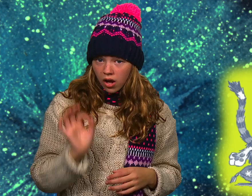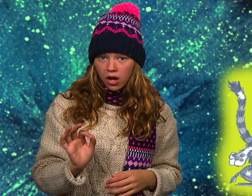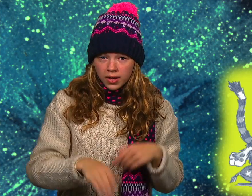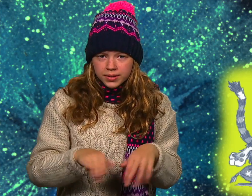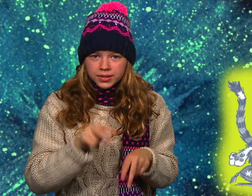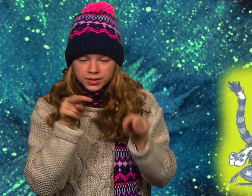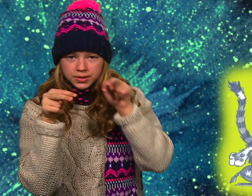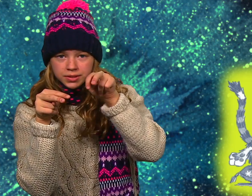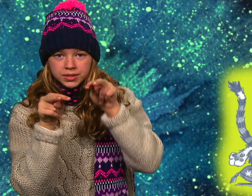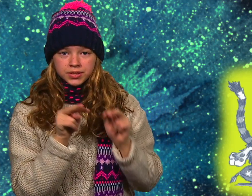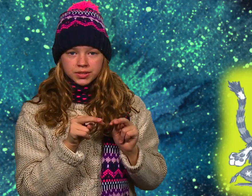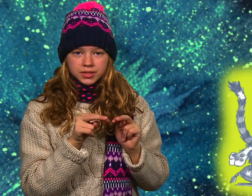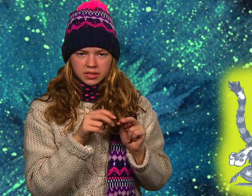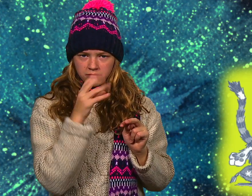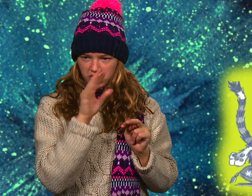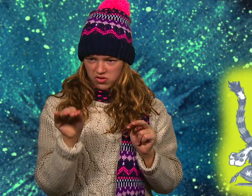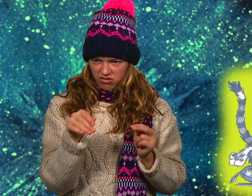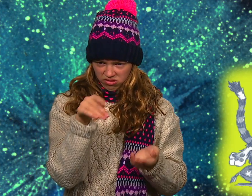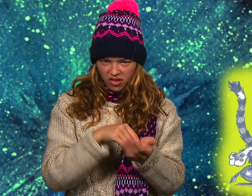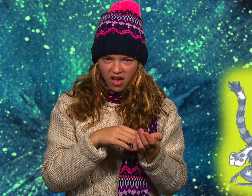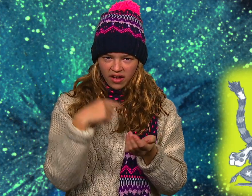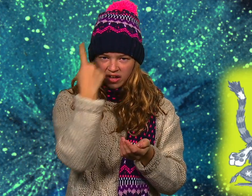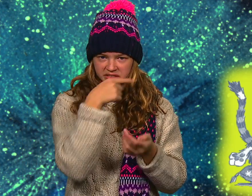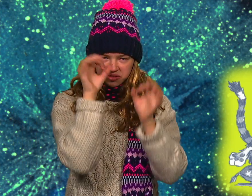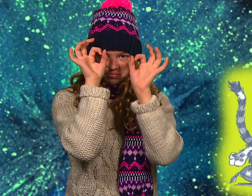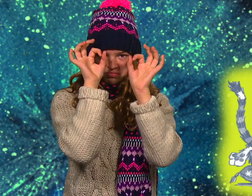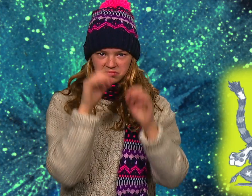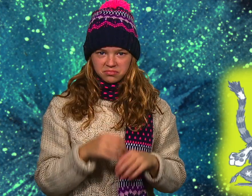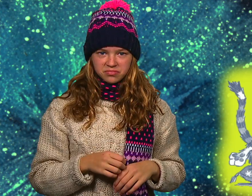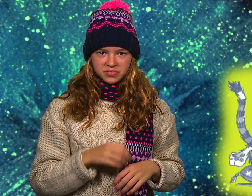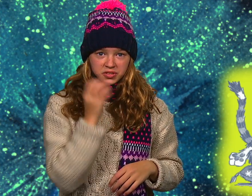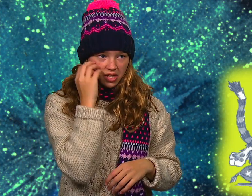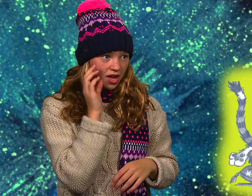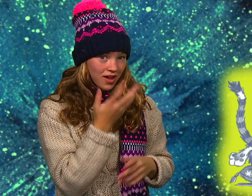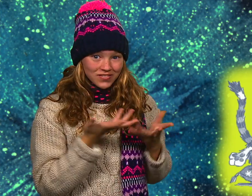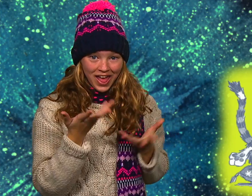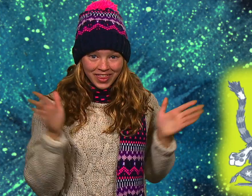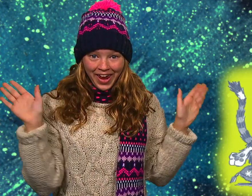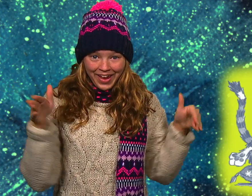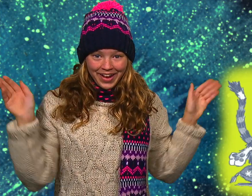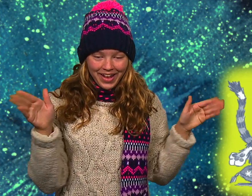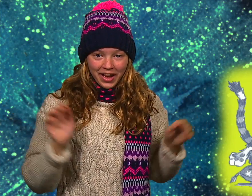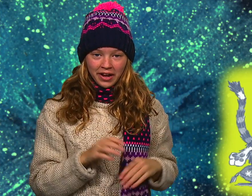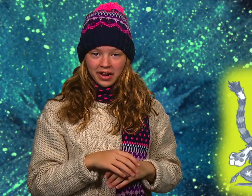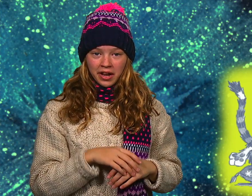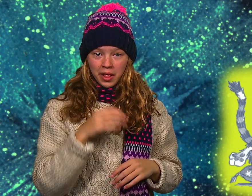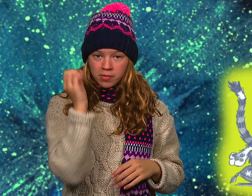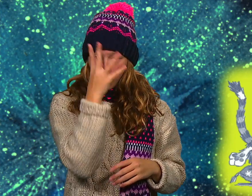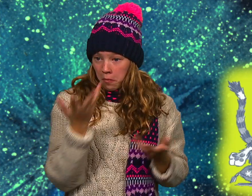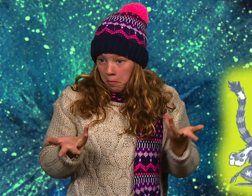Wuff, wuff, ja stimmt. Die beiden schauen runter. Miau, was ist da wohl? Wuff, vielleicht ein Gesicht?